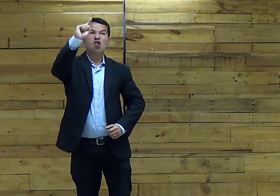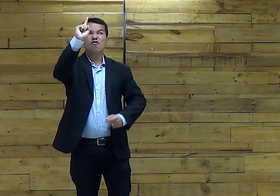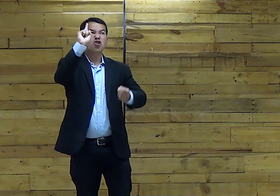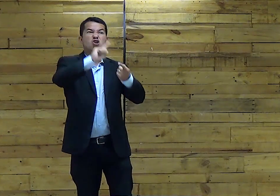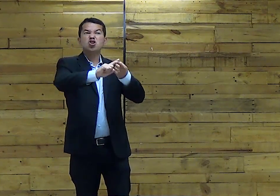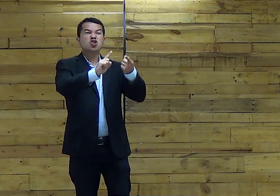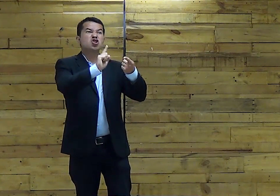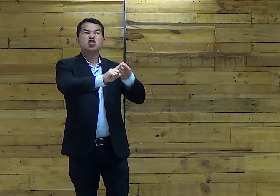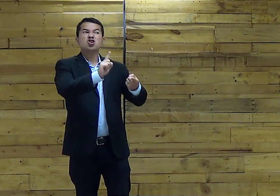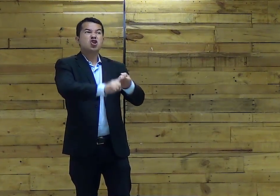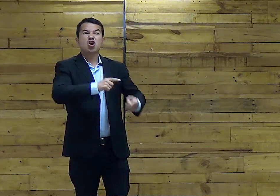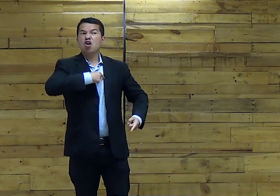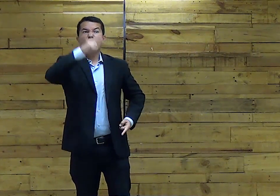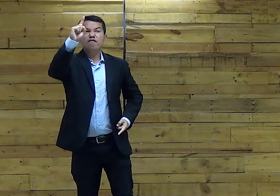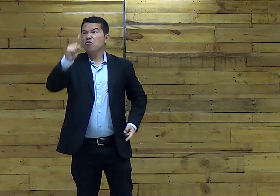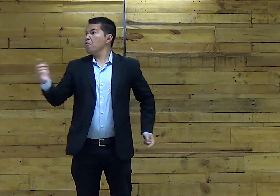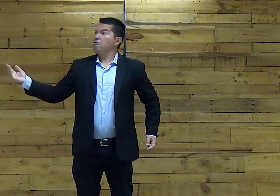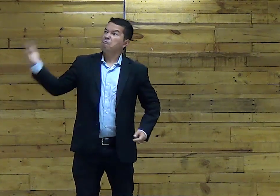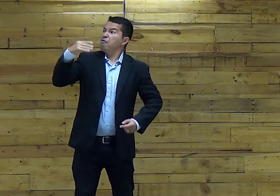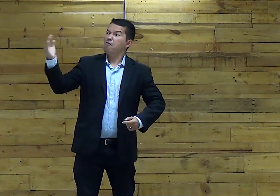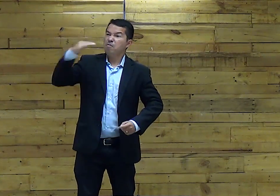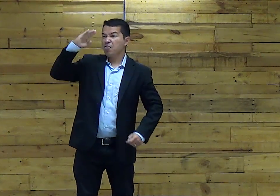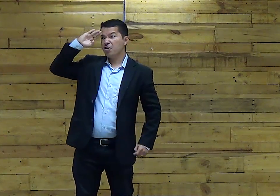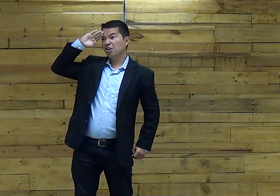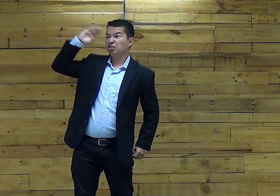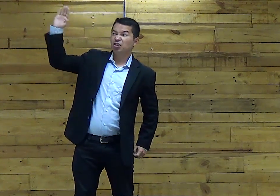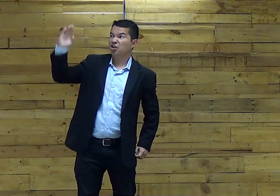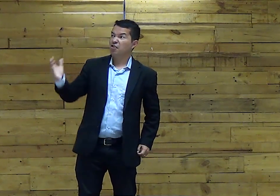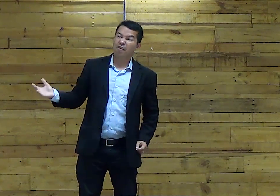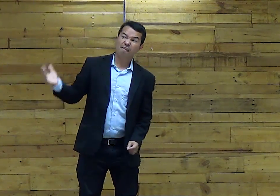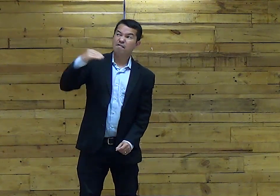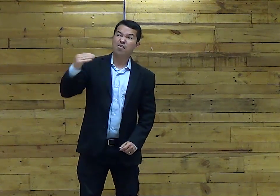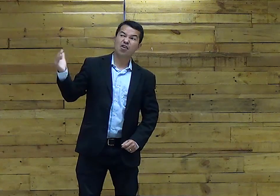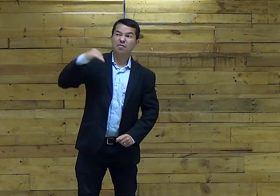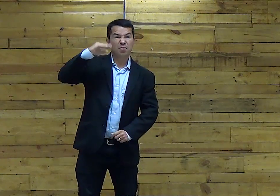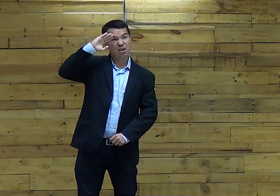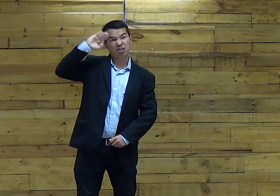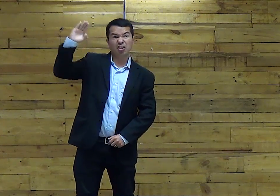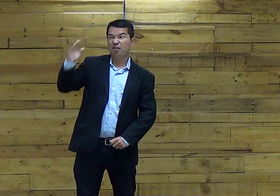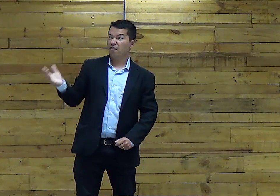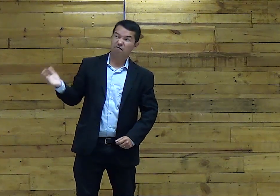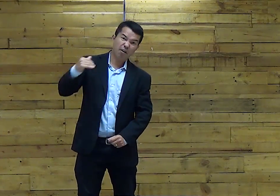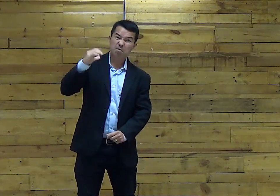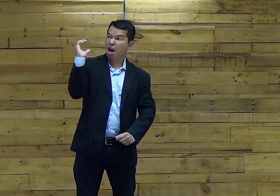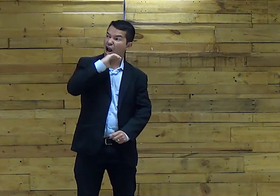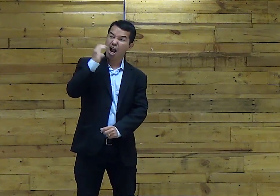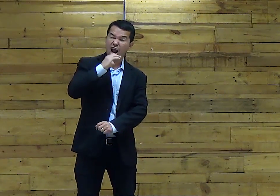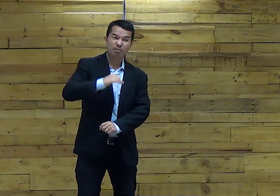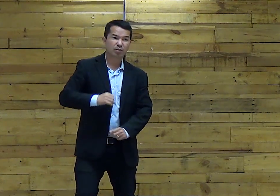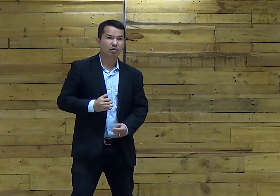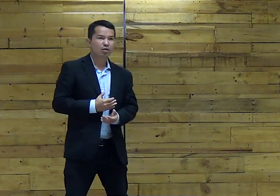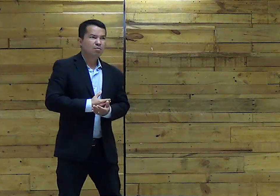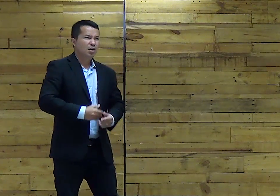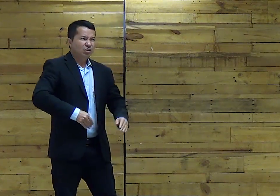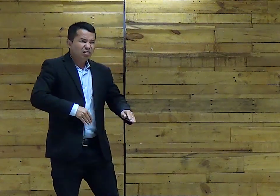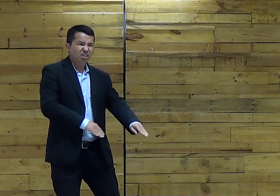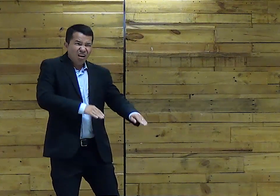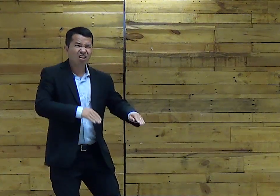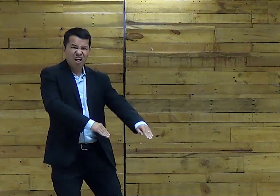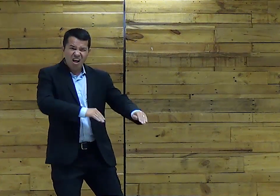Começou a ficar Irritado Eu falo Não Eu preciso Me vingar Disso Vamos Vamos Soldados Vamos Rapidamente